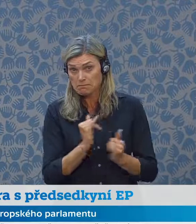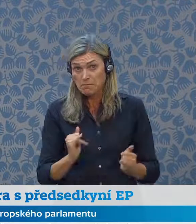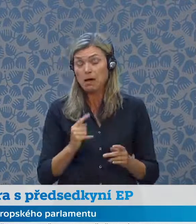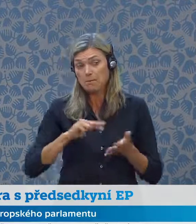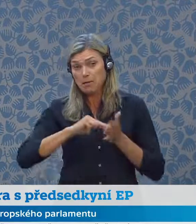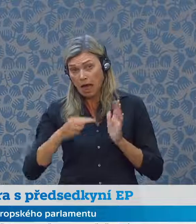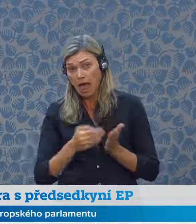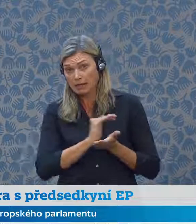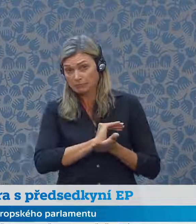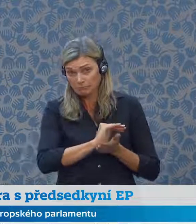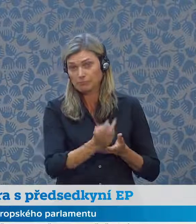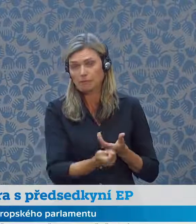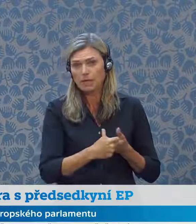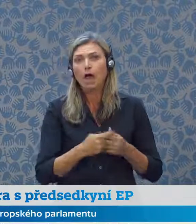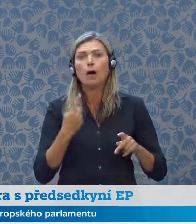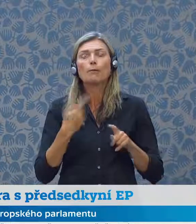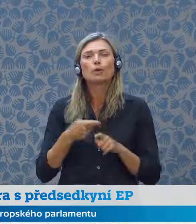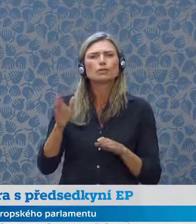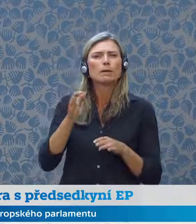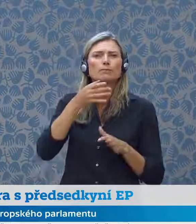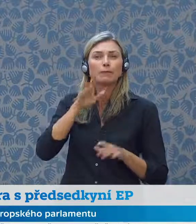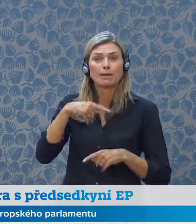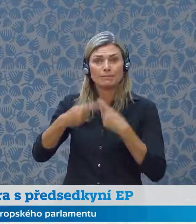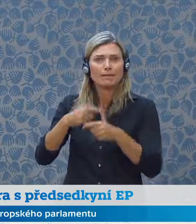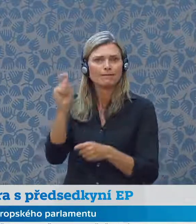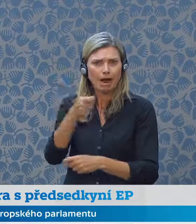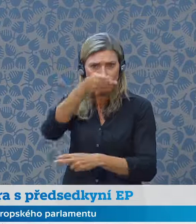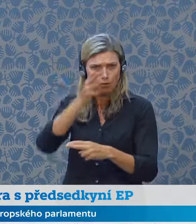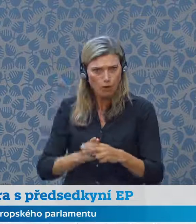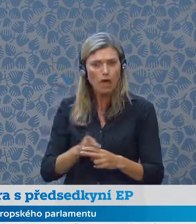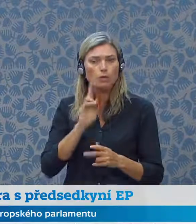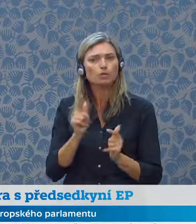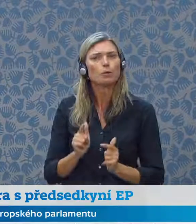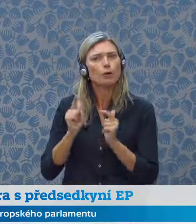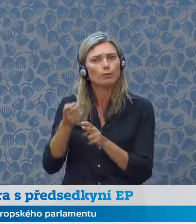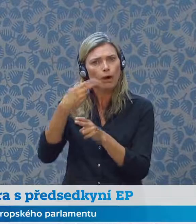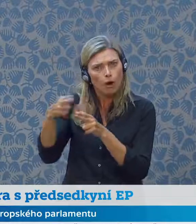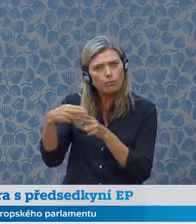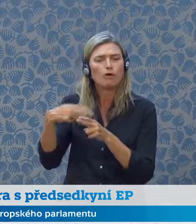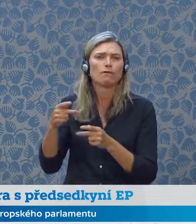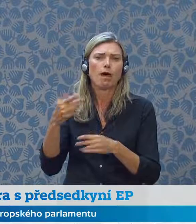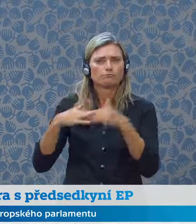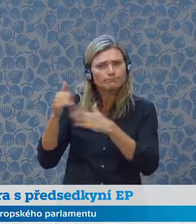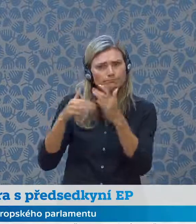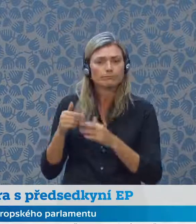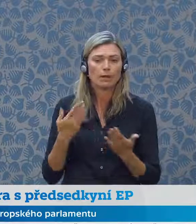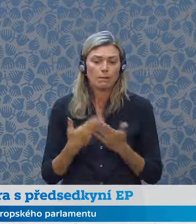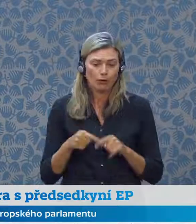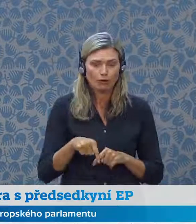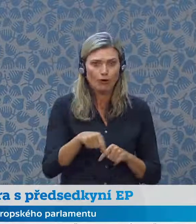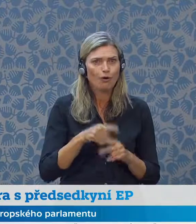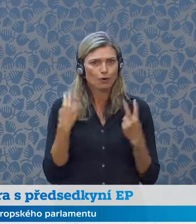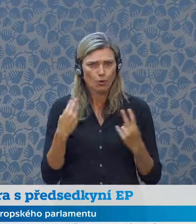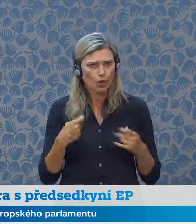plánovat obnovu a rekonstrukci Ukrajiny. Proto ty nadcházející dny jsou velmi důležité. Příští týden na